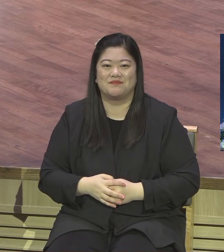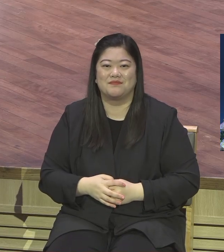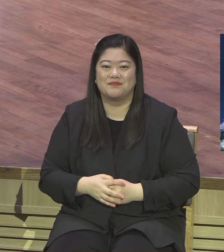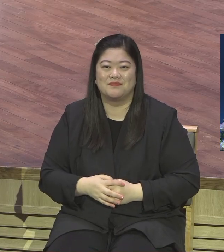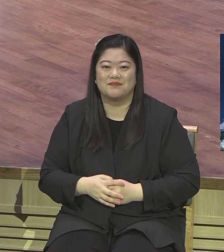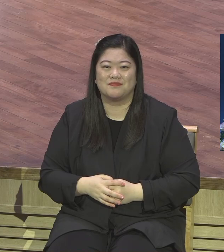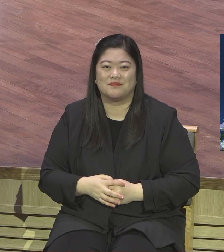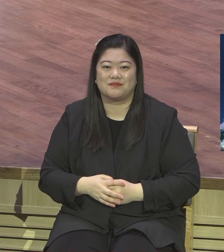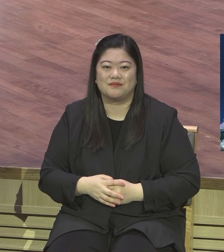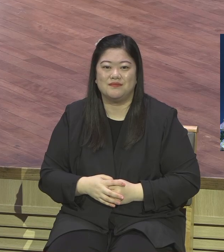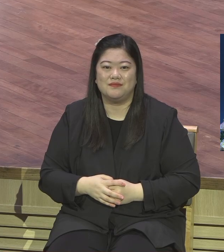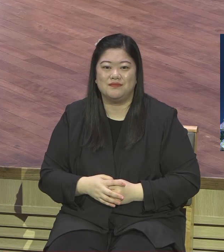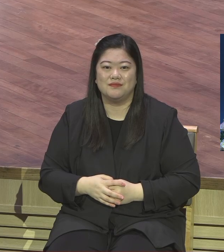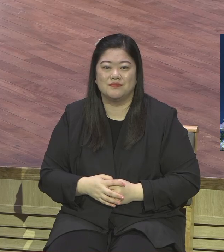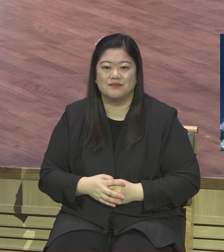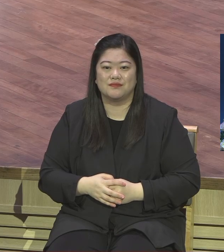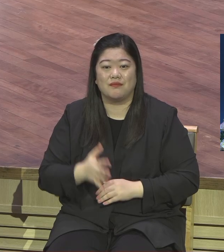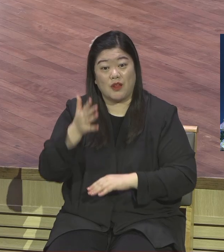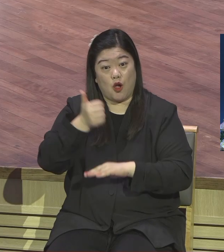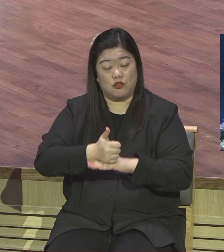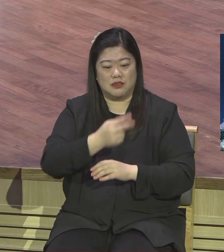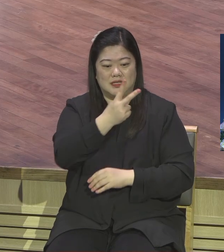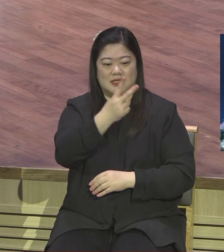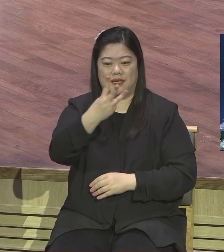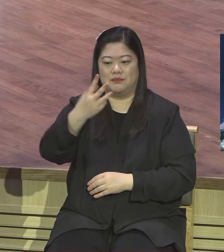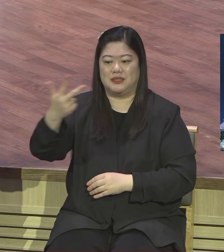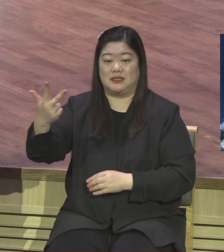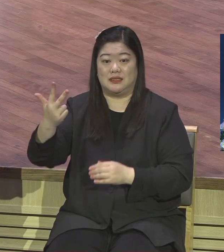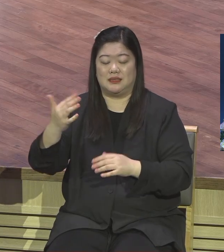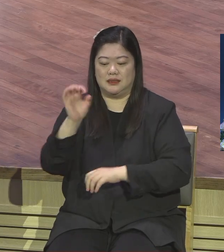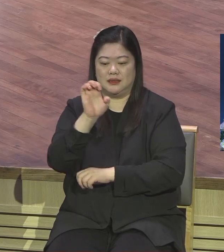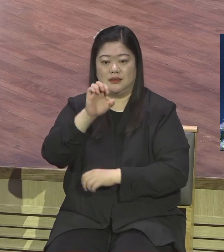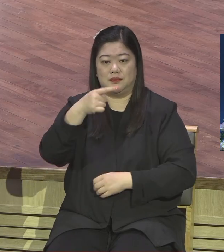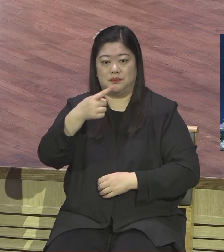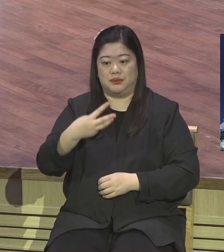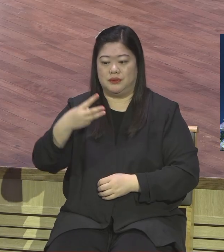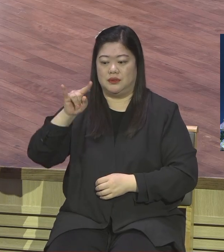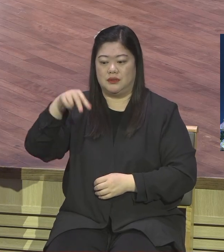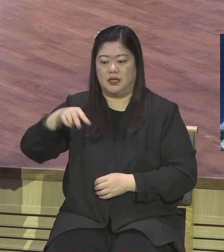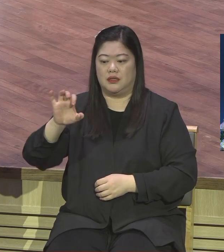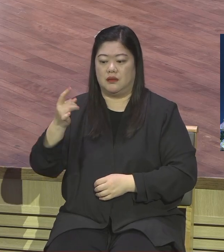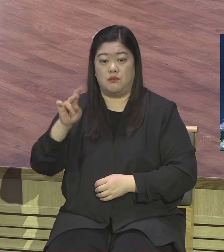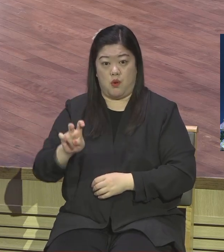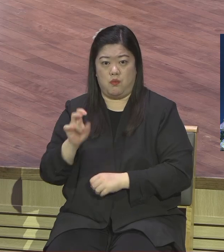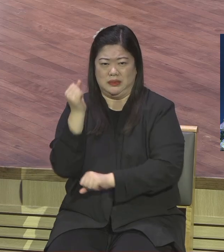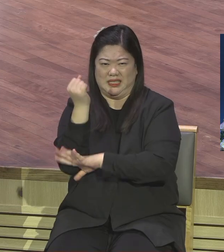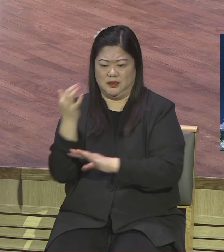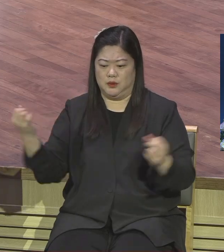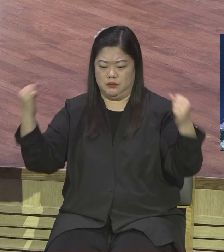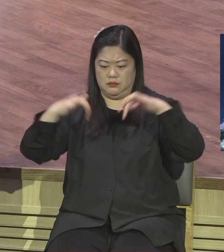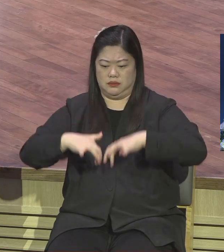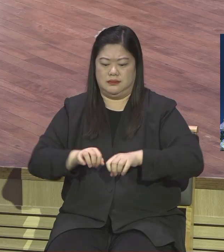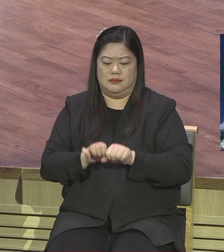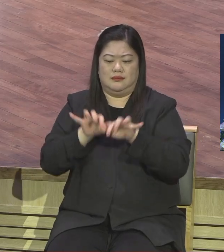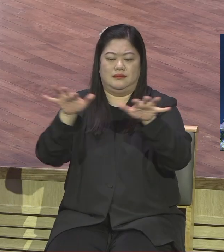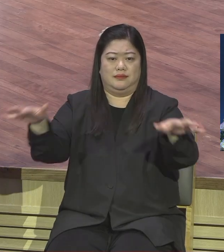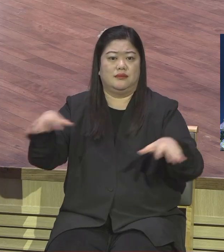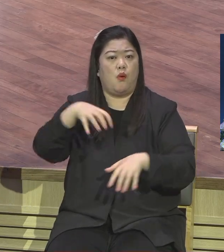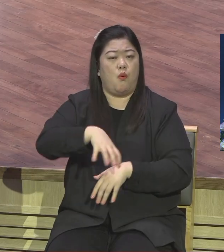모두가 다 2, 3, 7 플랫폼이 돼야 됩니다 이런 영적 규모 삶의 규모 경제 규모를 갖추어서 하얀